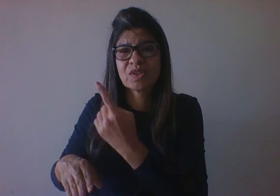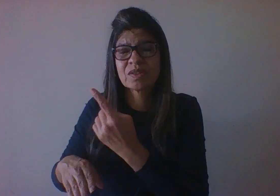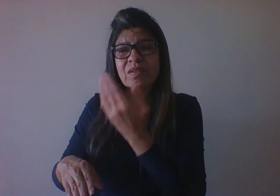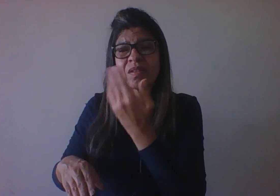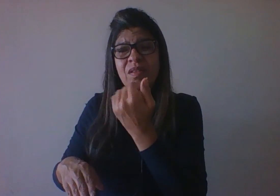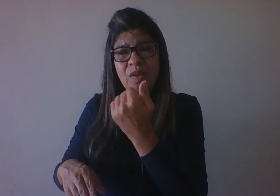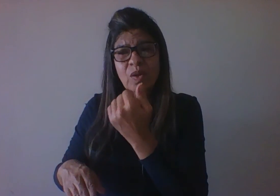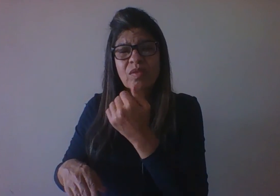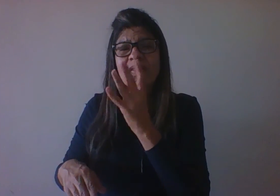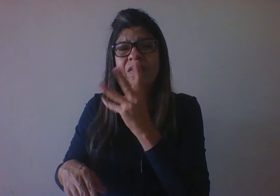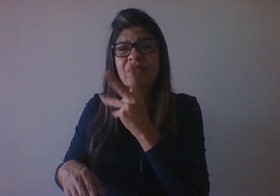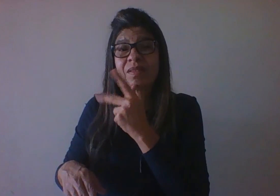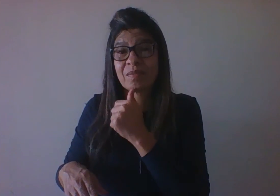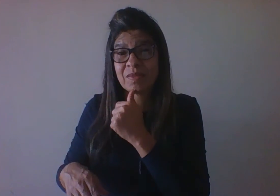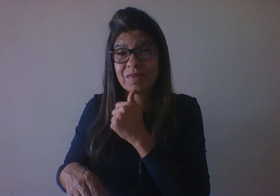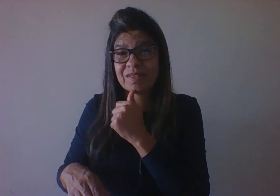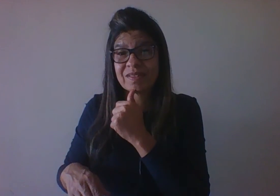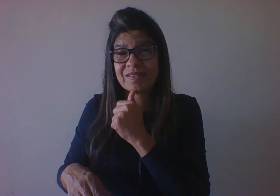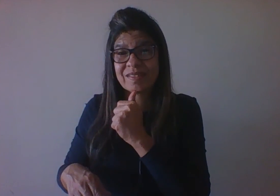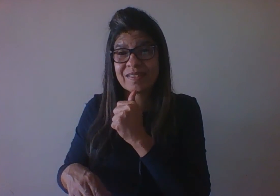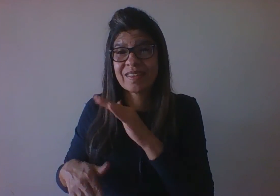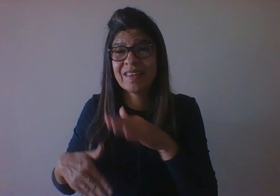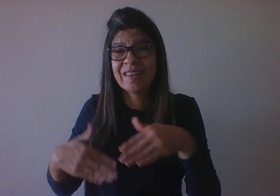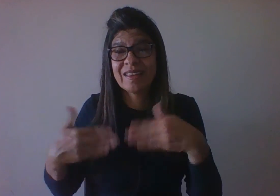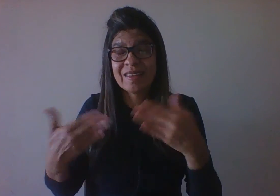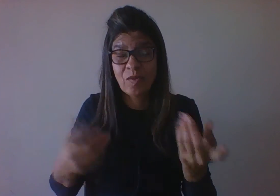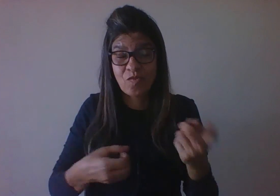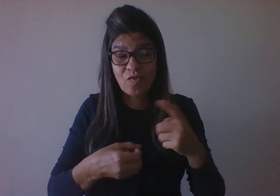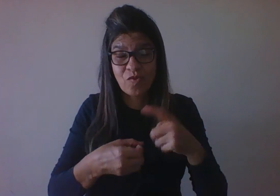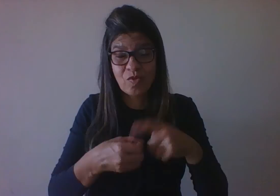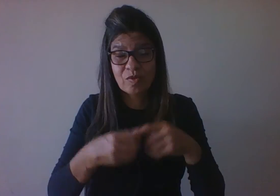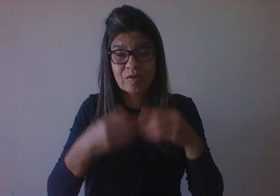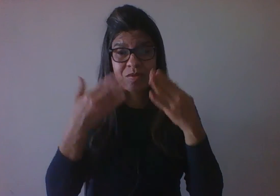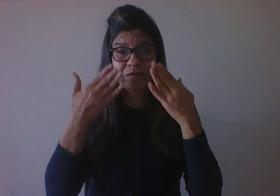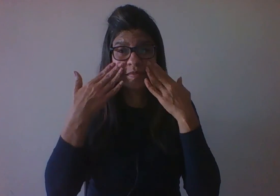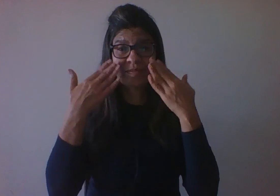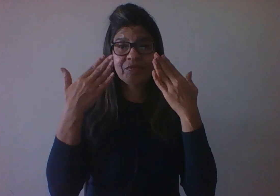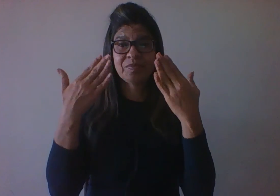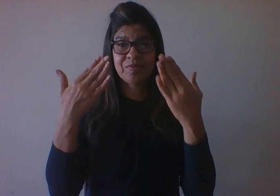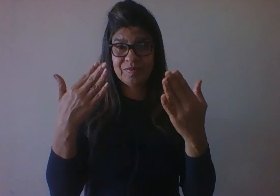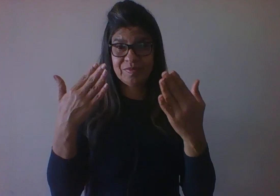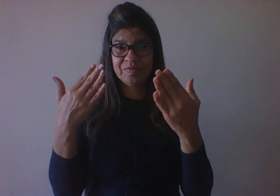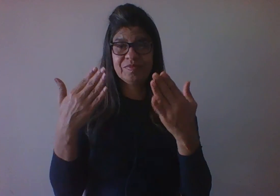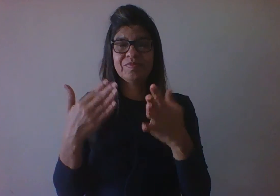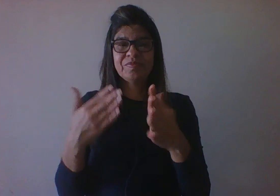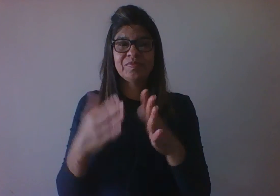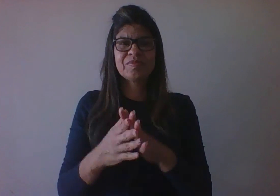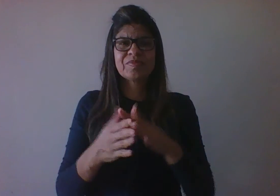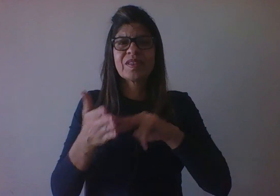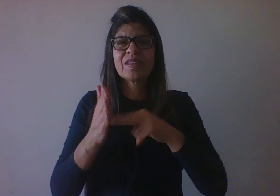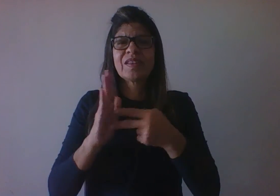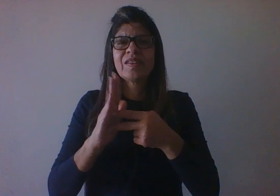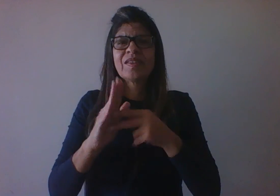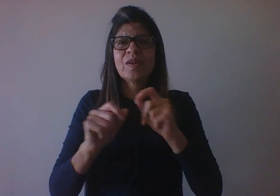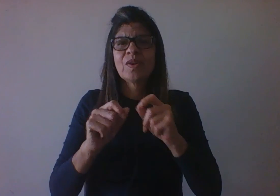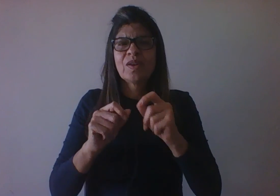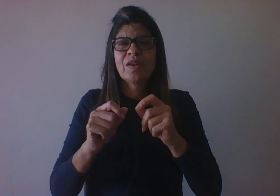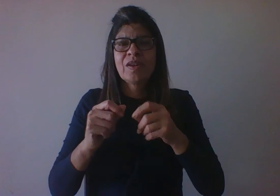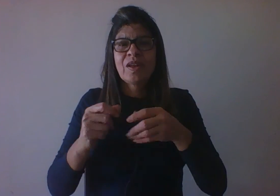Então, voltando para a nossa apresentação, isso não quer dizer, então, que na vida adulta e na velhice não ocorram mudanças.